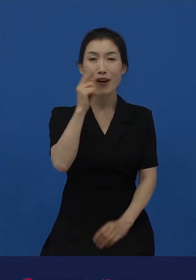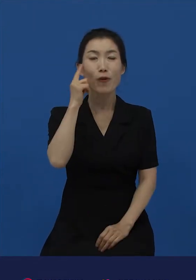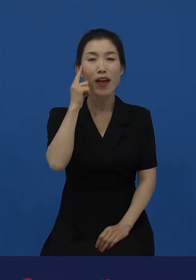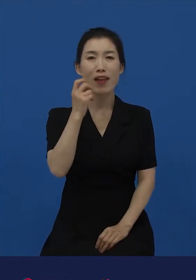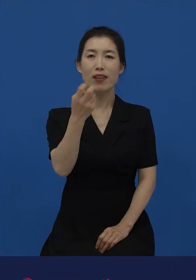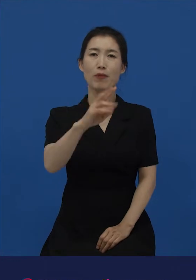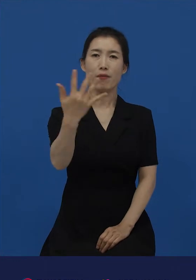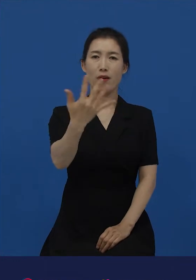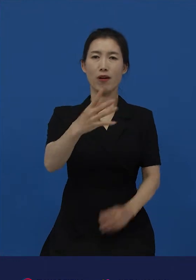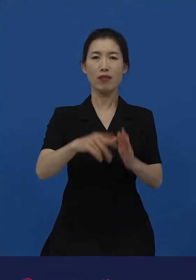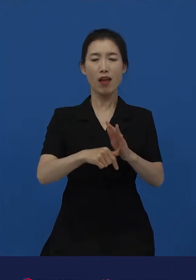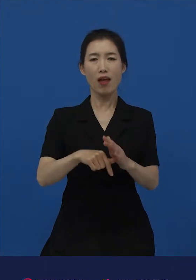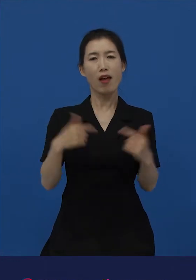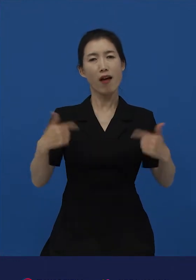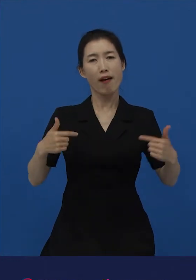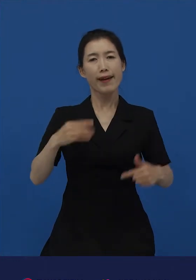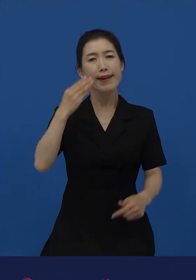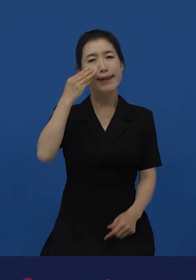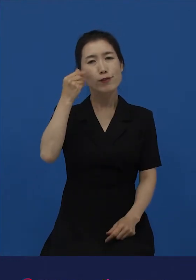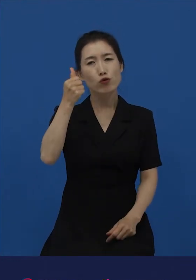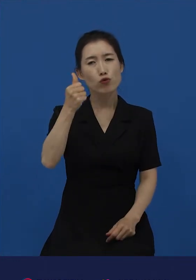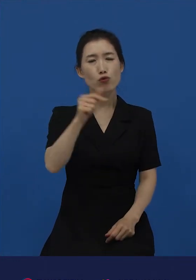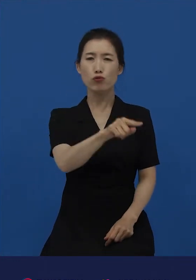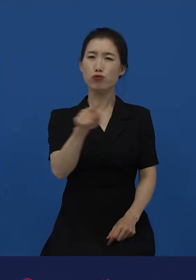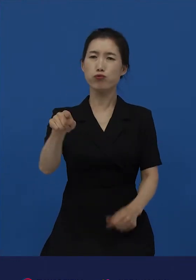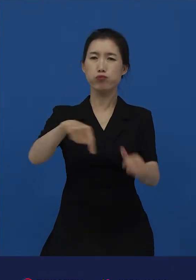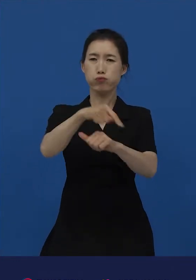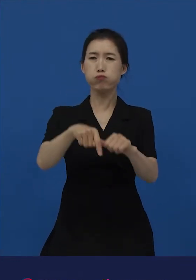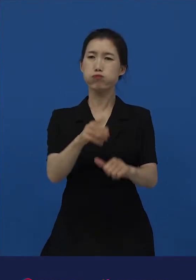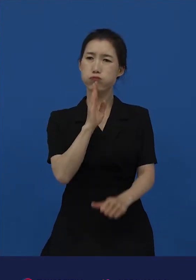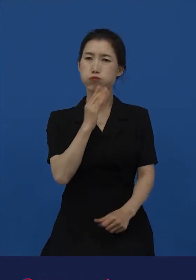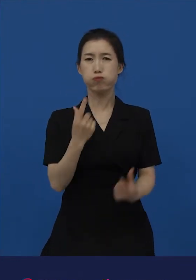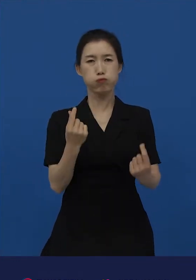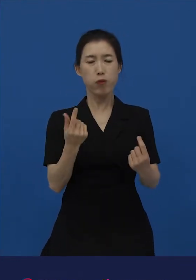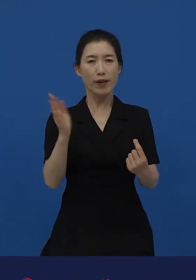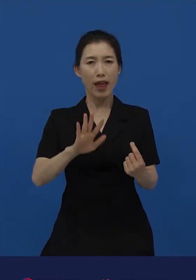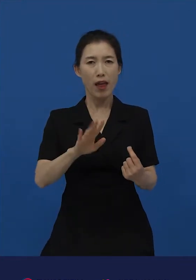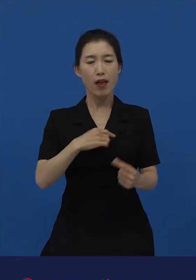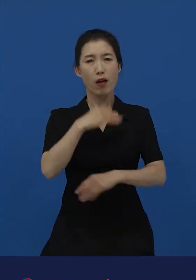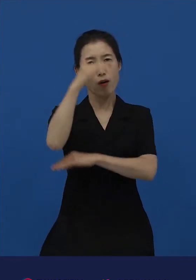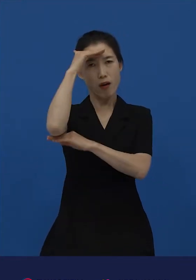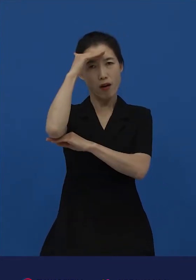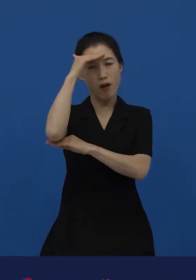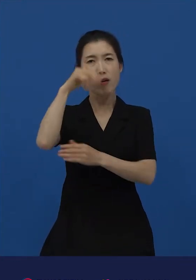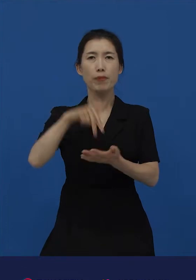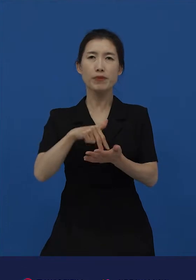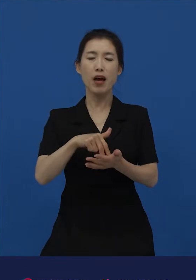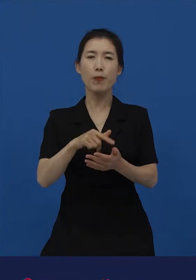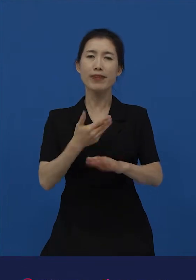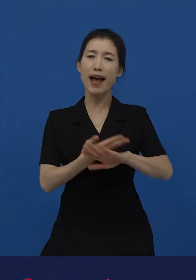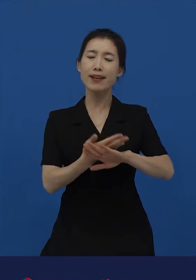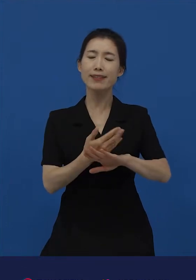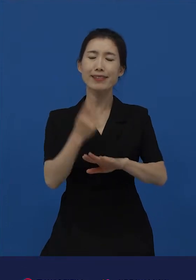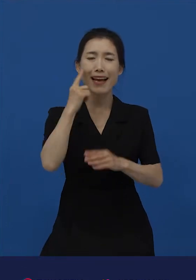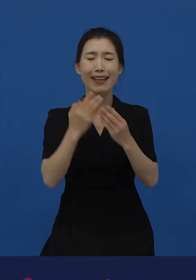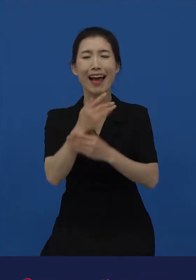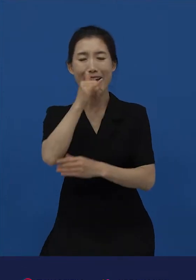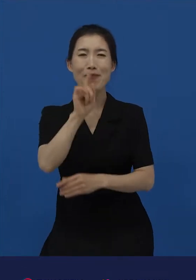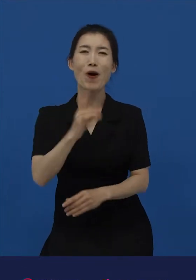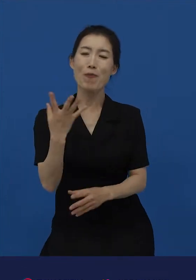보면서 익숙한 것들에 대해 관찰자 시점이 될 수 있기 때문인 것 같습니다. 몇 년 전 우연히 보게 된 한